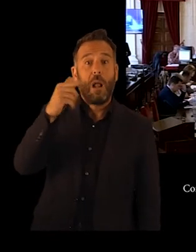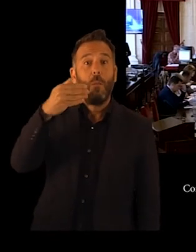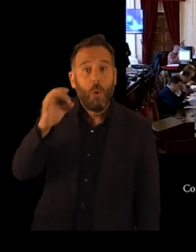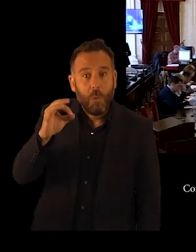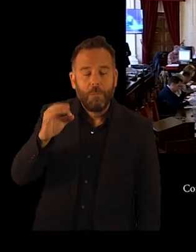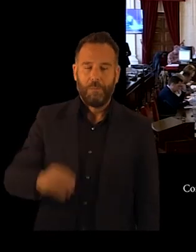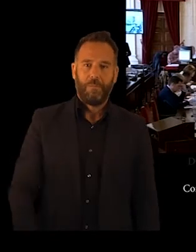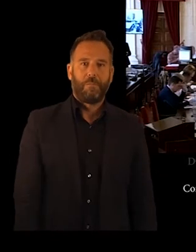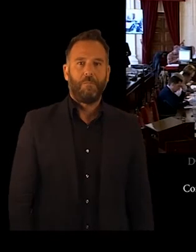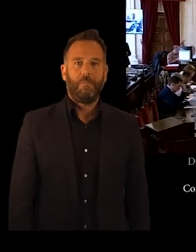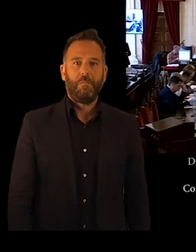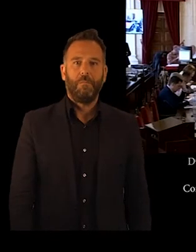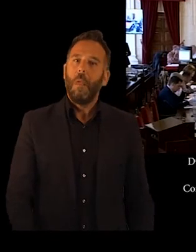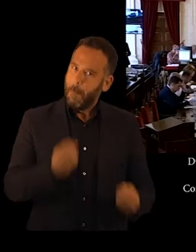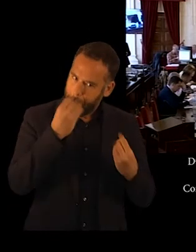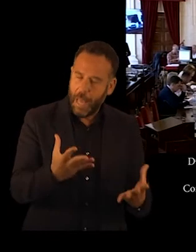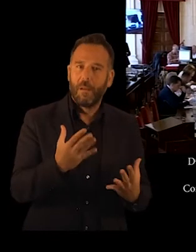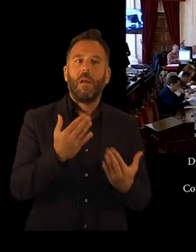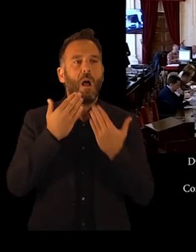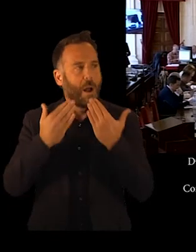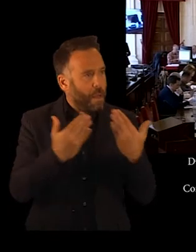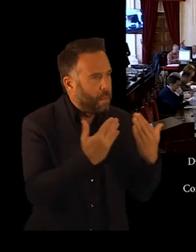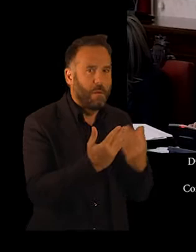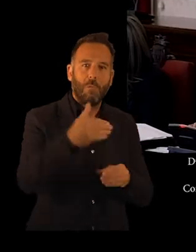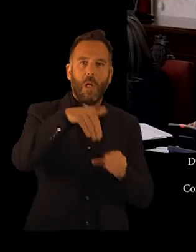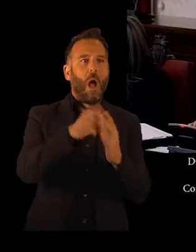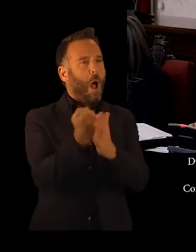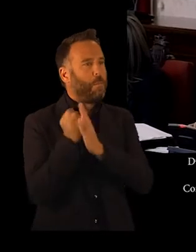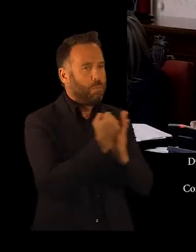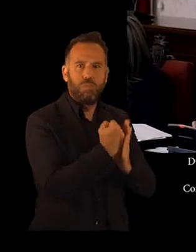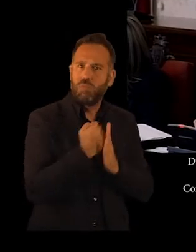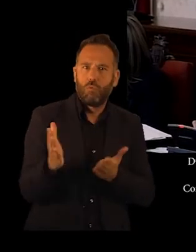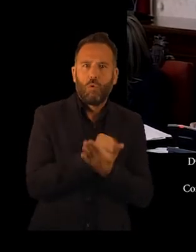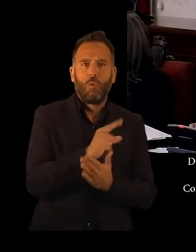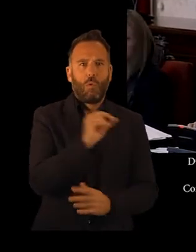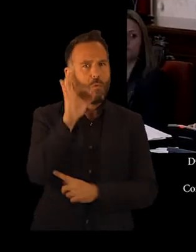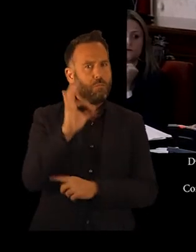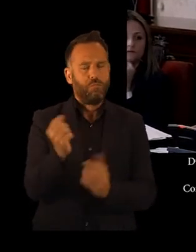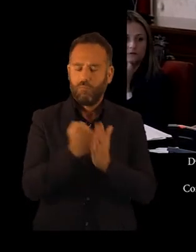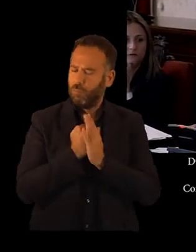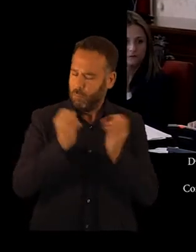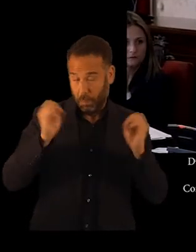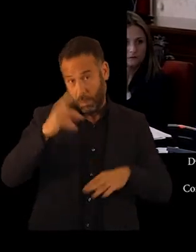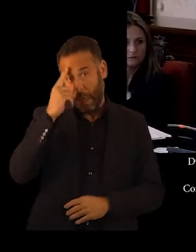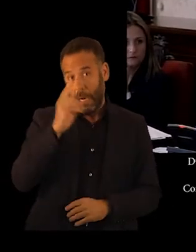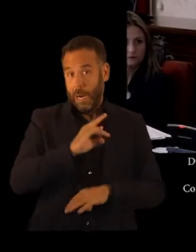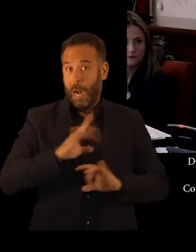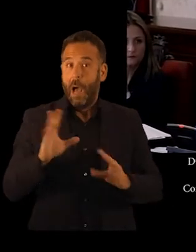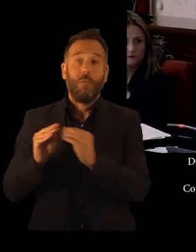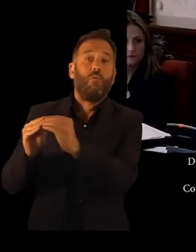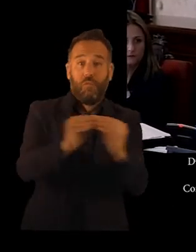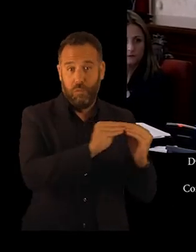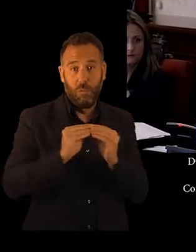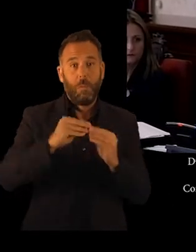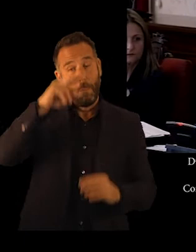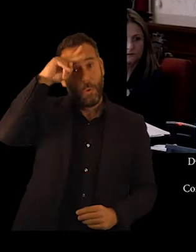SEÑORA Bueno, que celebramos el apoyo de la moción y que, obviamente, entendemos que es algo que a todos nos atiene